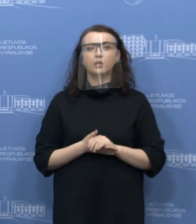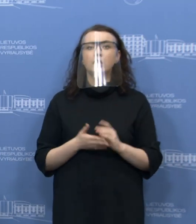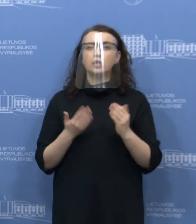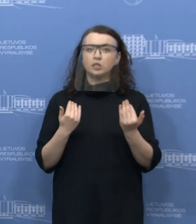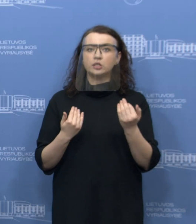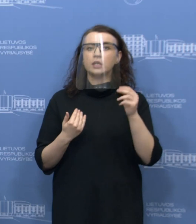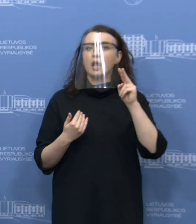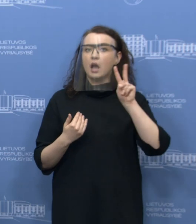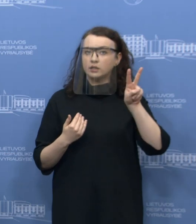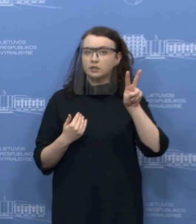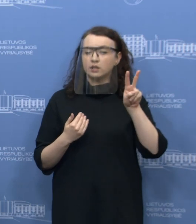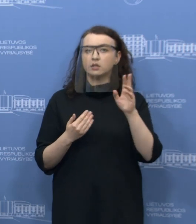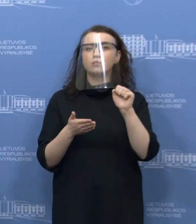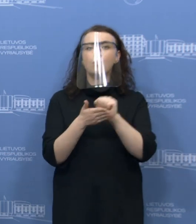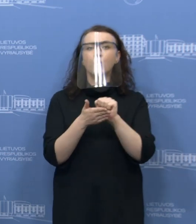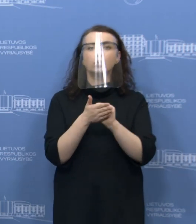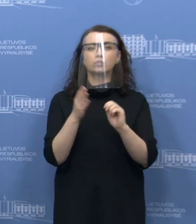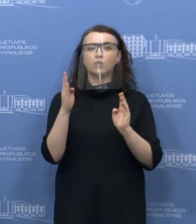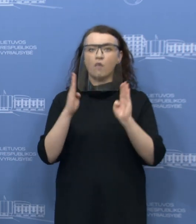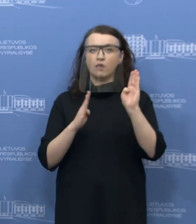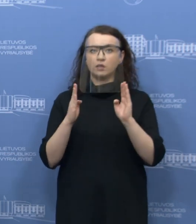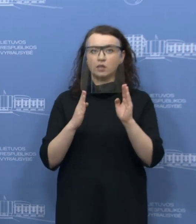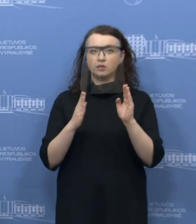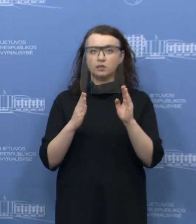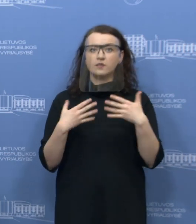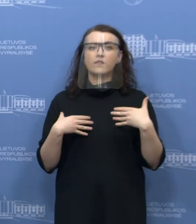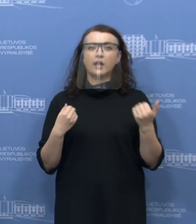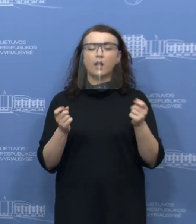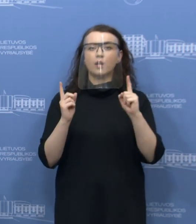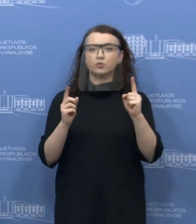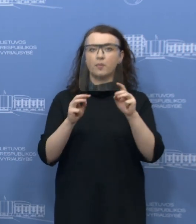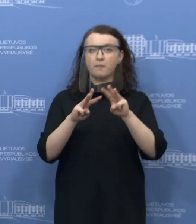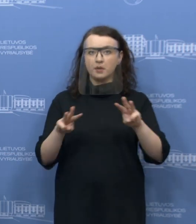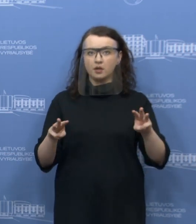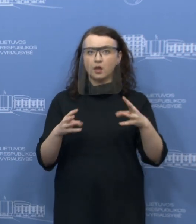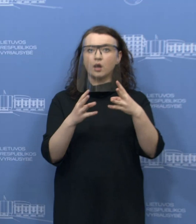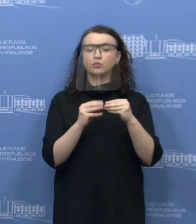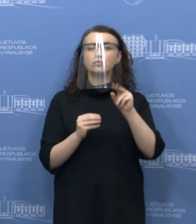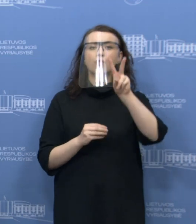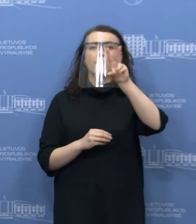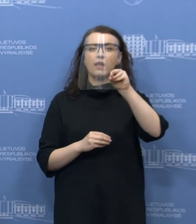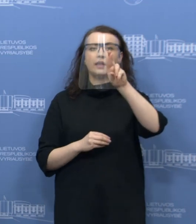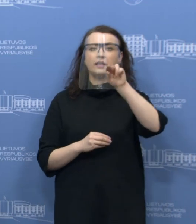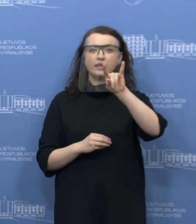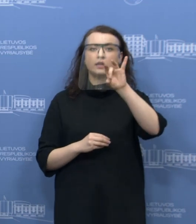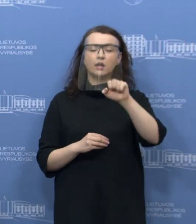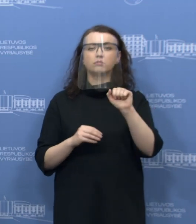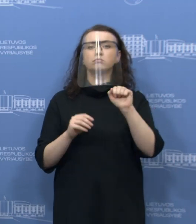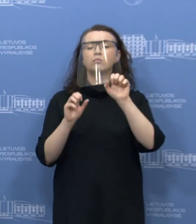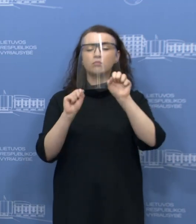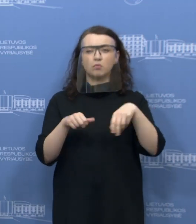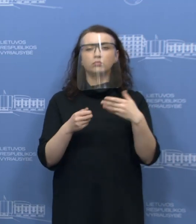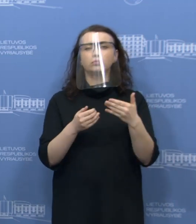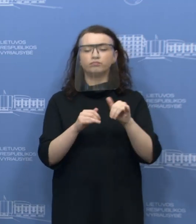Šiandien 14 val. spaudos konferencija sveikatos apsaugos ministerijoje su ministro Aurelijum Veryga. Jisai galės dar daugiau